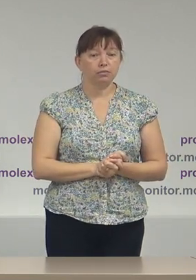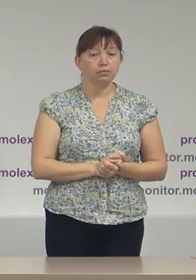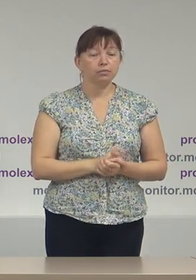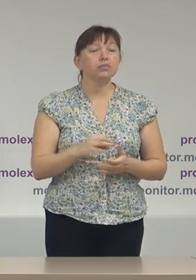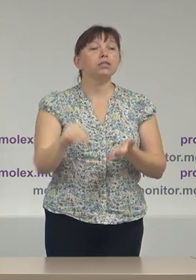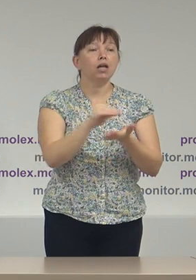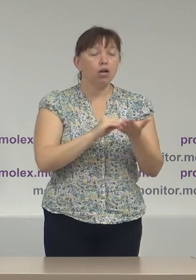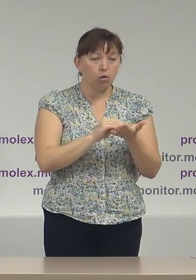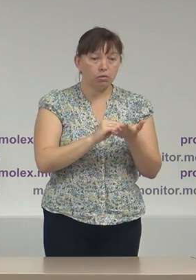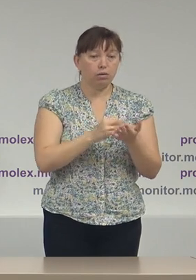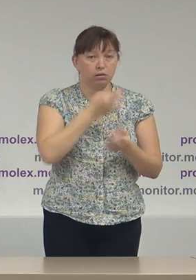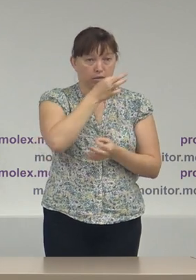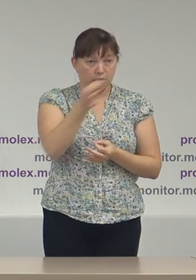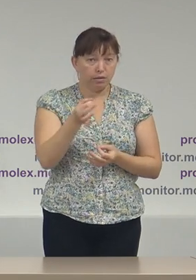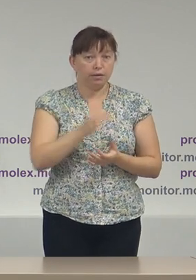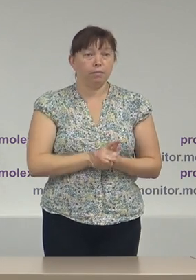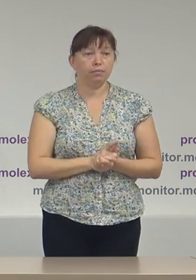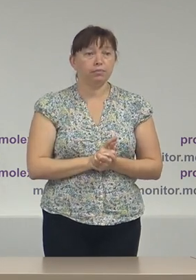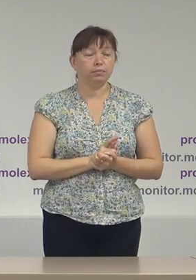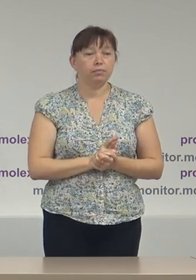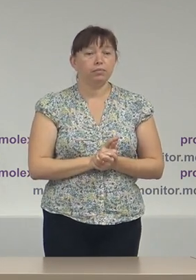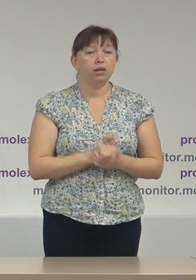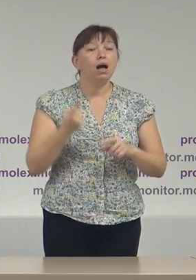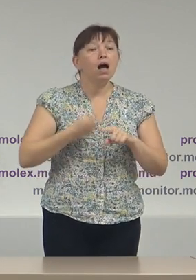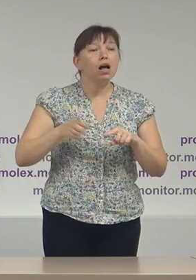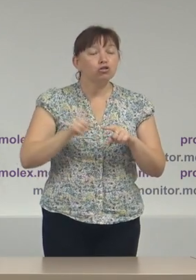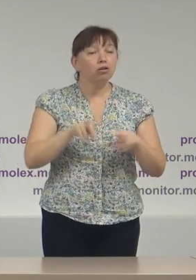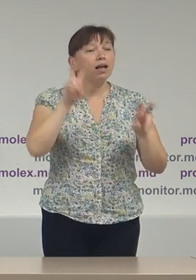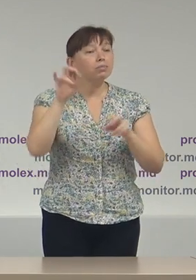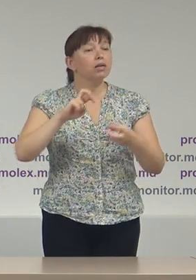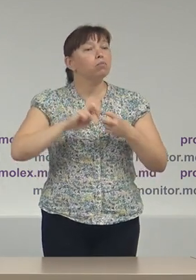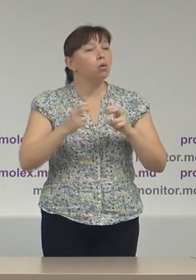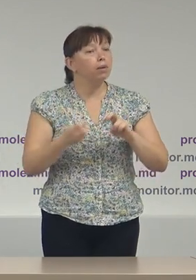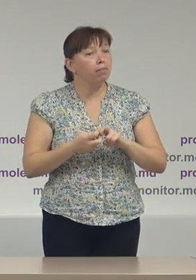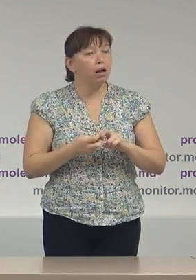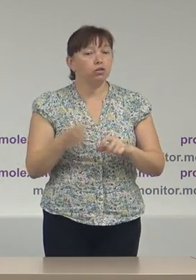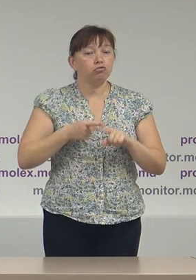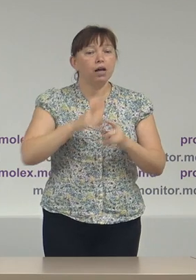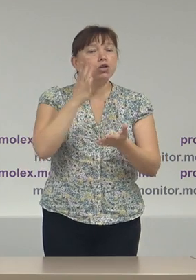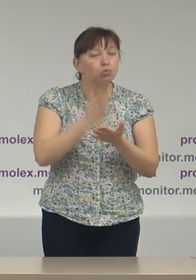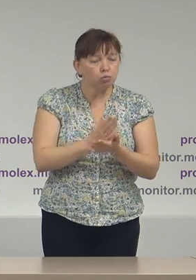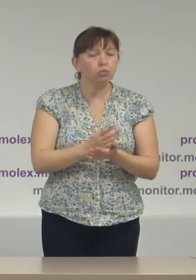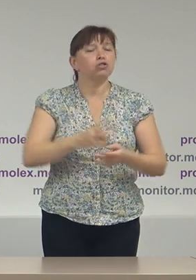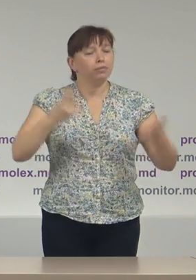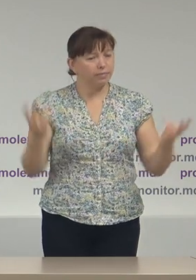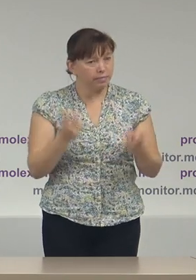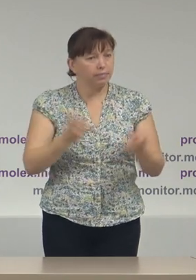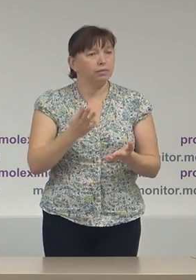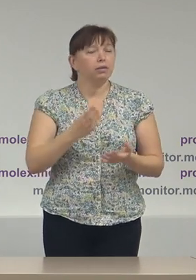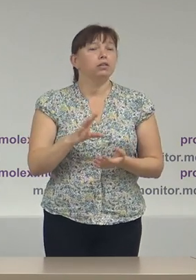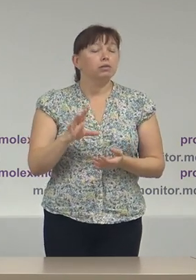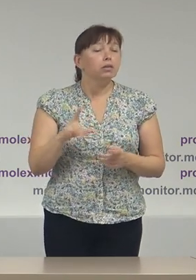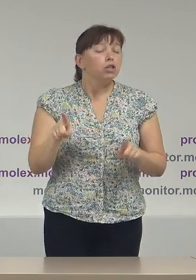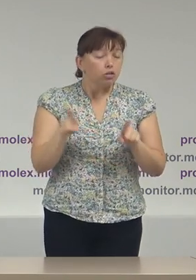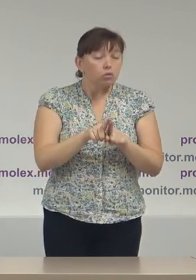Încă o dată reiterăm acele aspecte problematice care sunt, care persistă și care cu